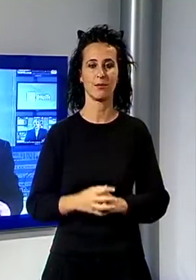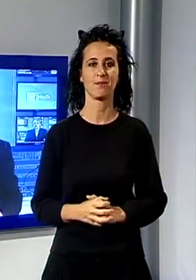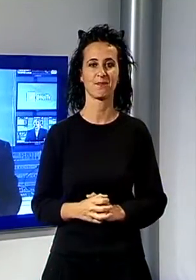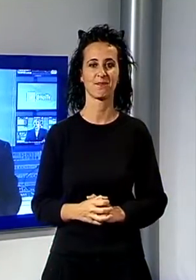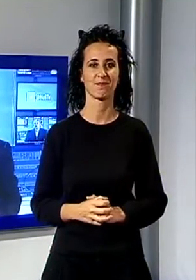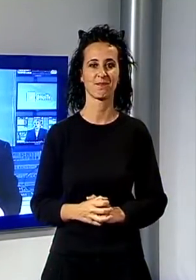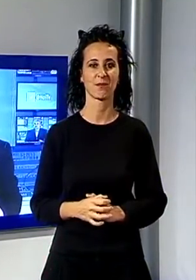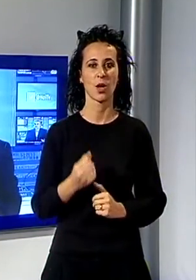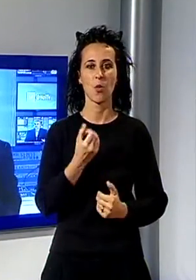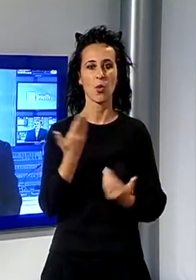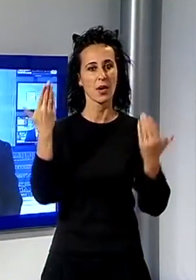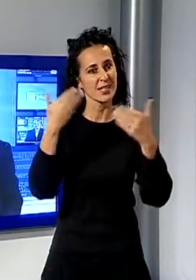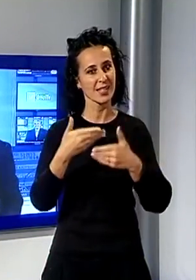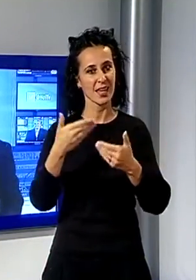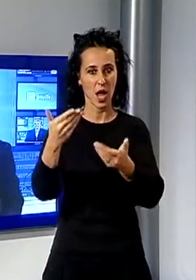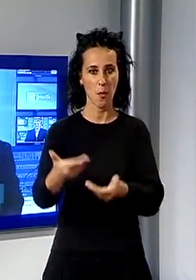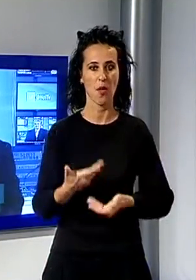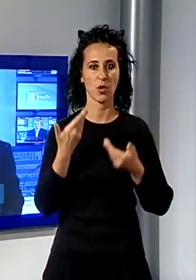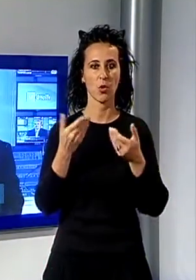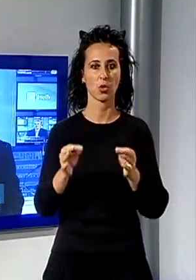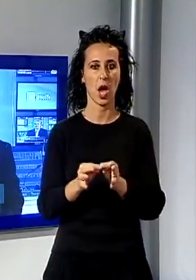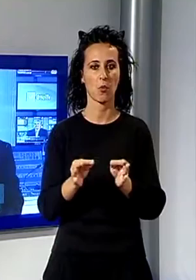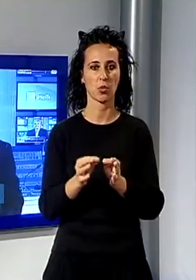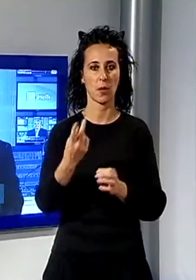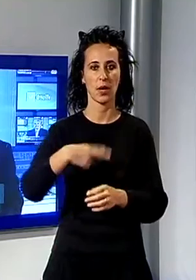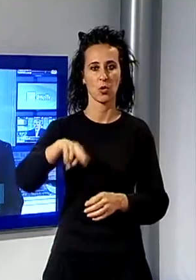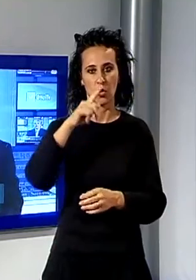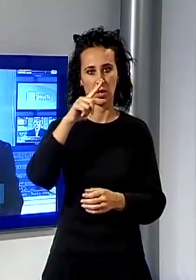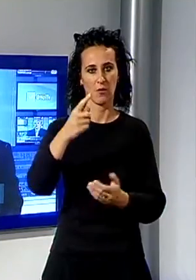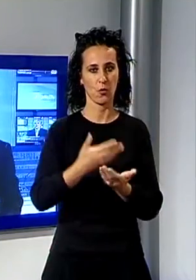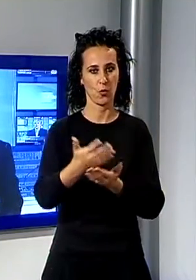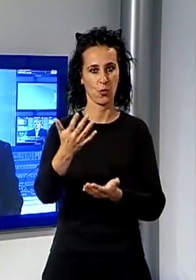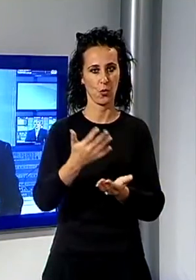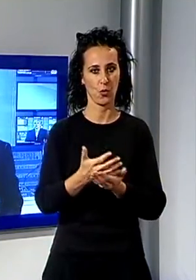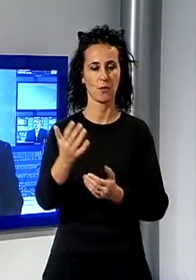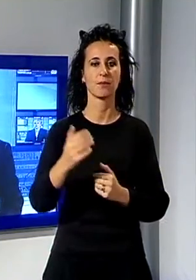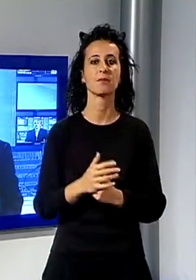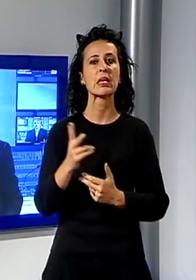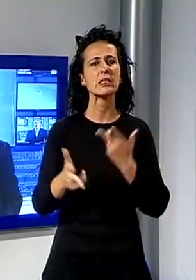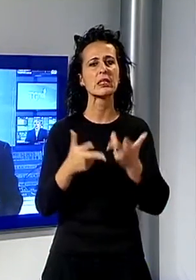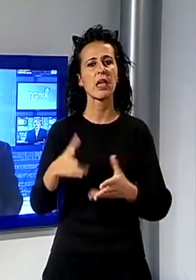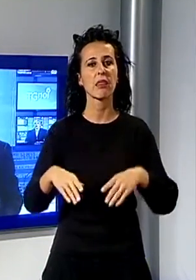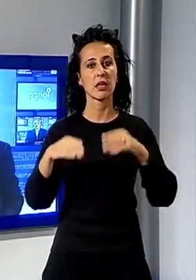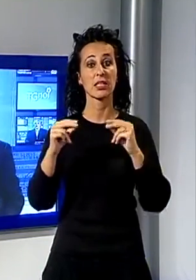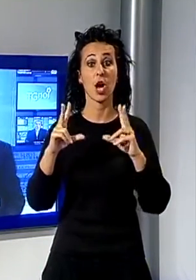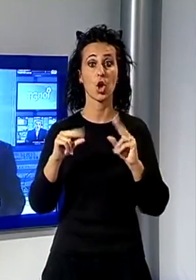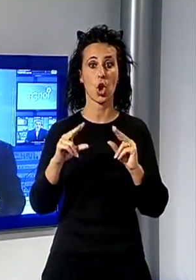Buongiorno, buonasera, pardon, ben ritrovati per questa edizione del TG Noi, naturalmente apriamo con la cronaca, come dicevamo nei titoli,